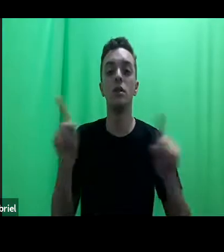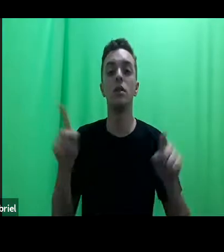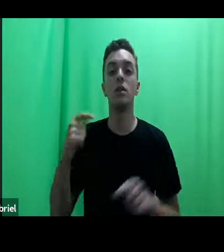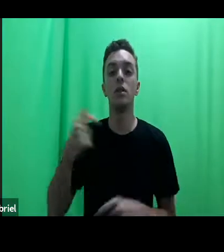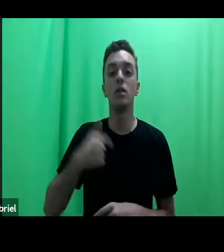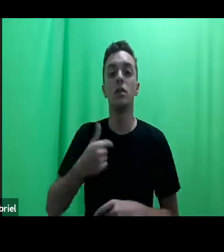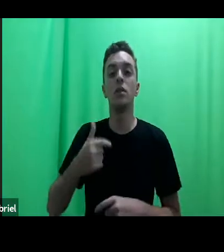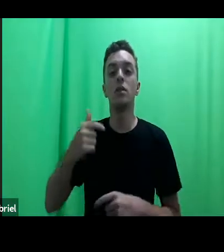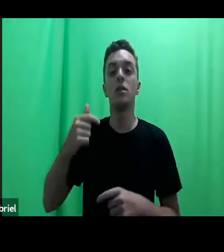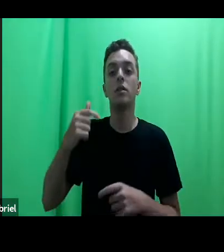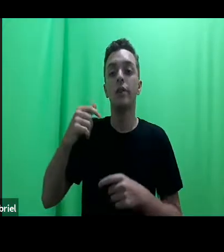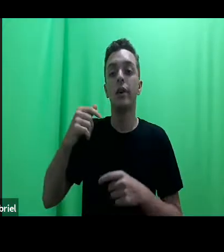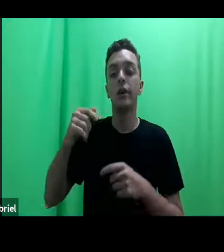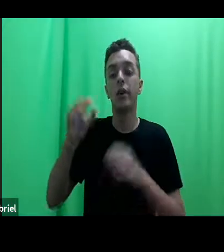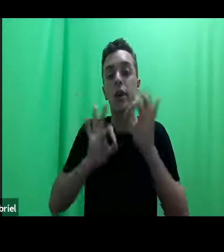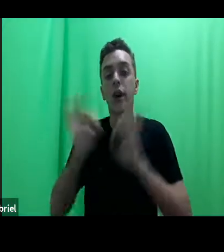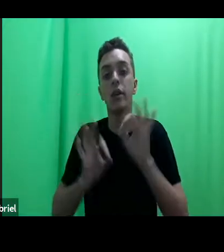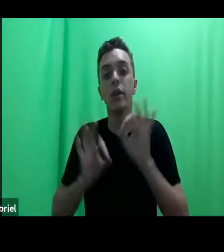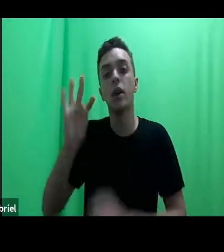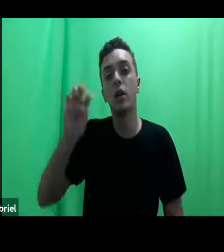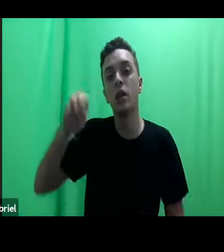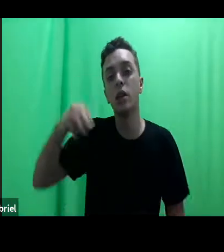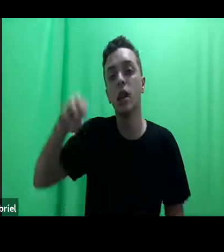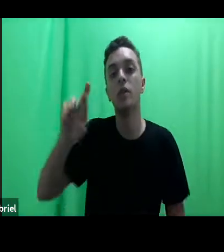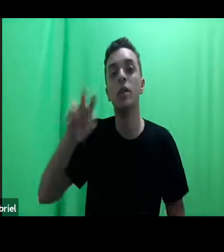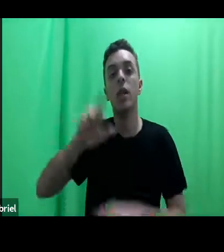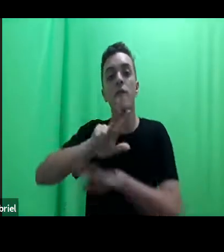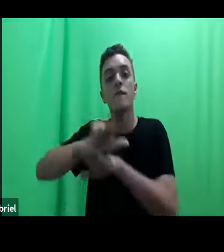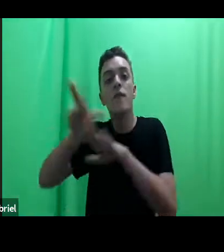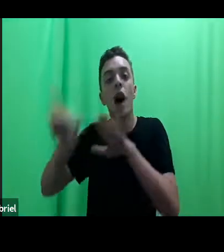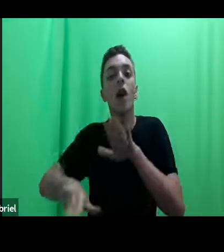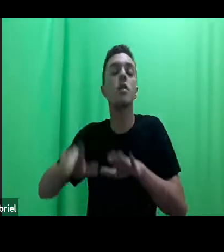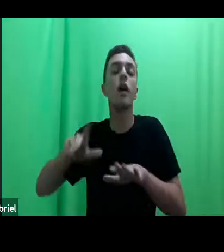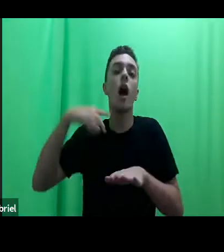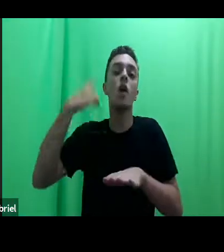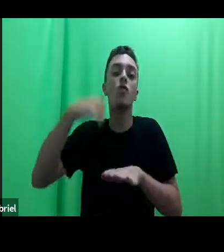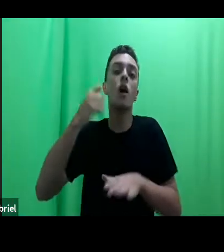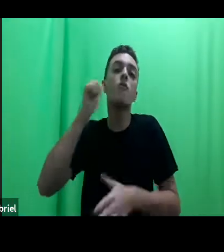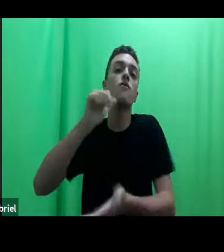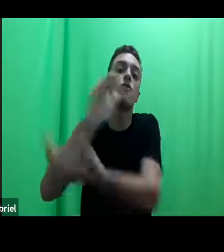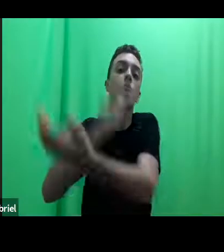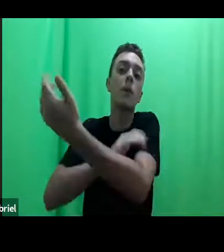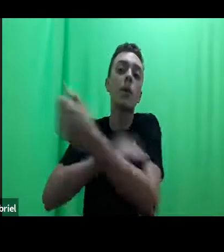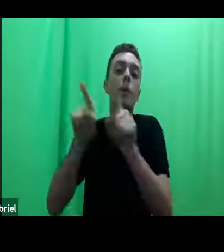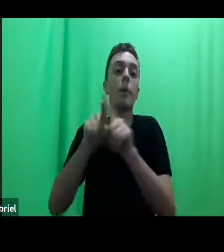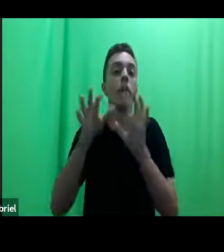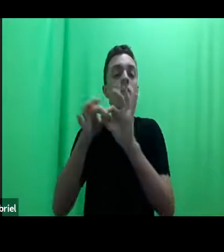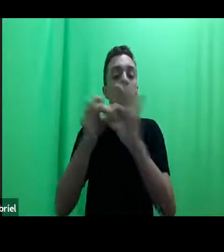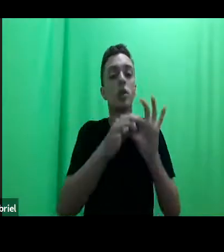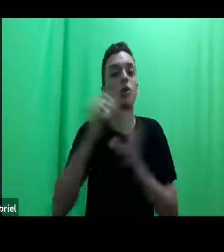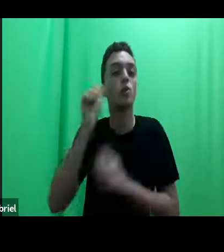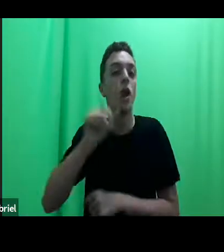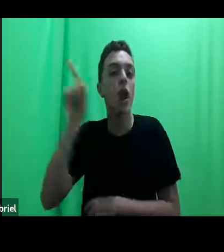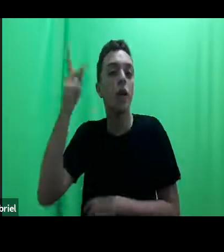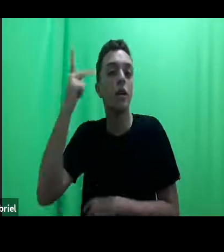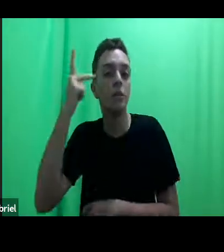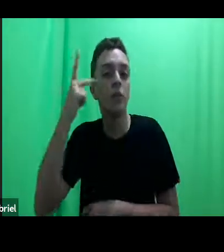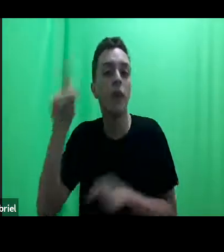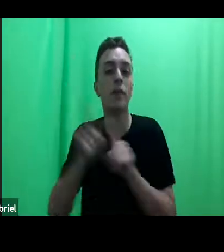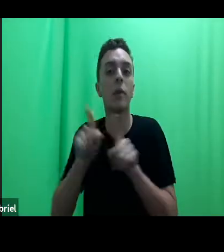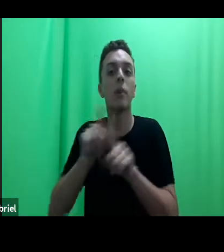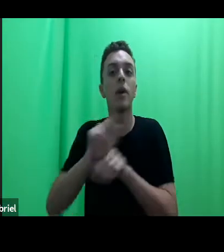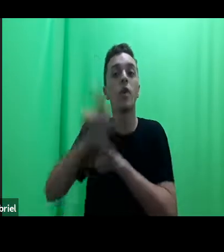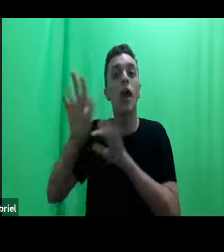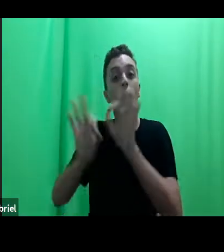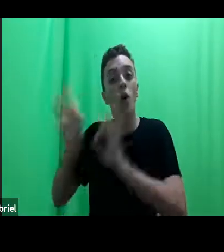Temes, de advogadas feministas, em São Paulo, a União de Mulheres, o GELADES, são organizações